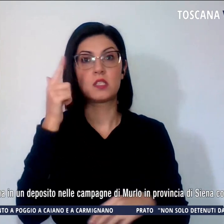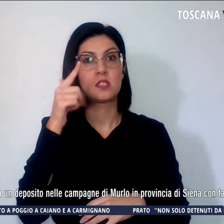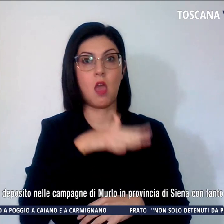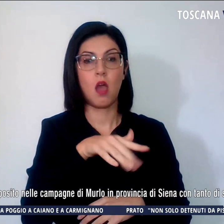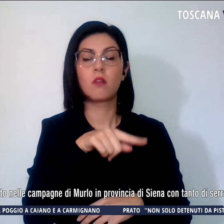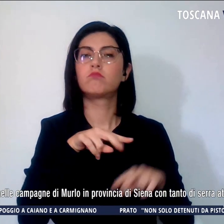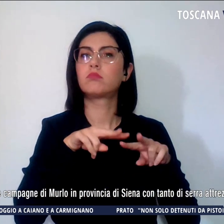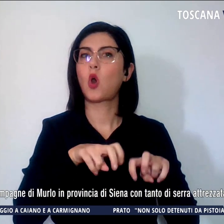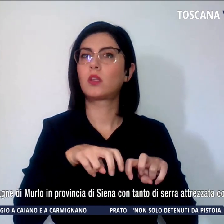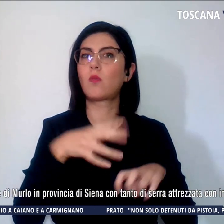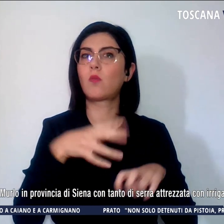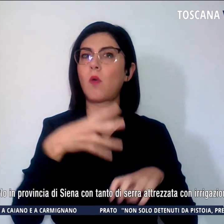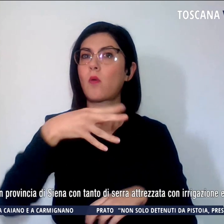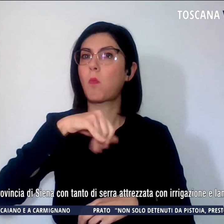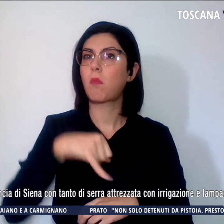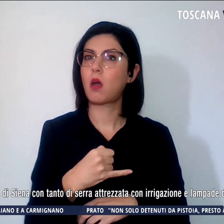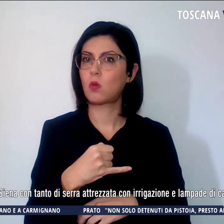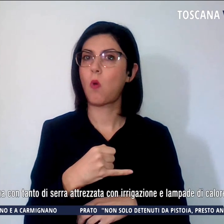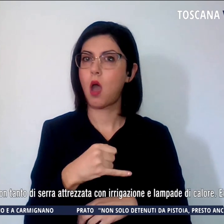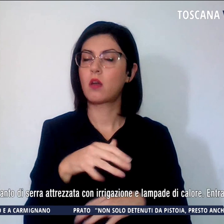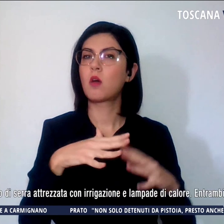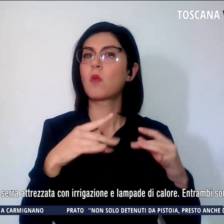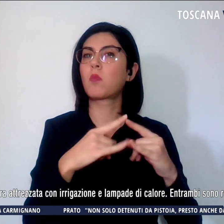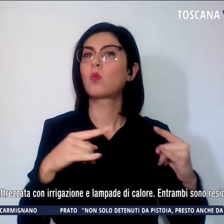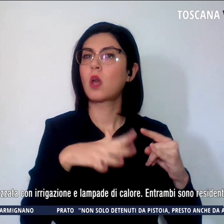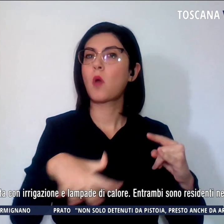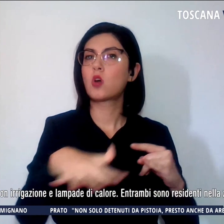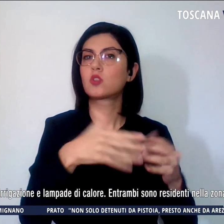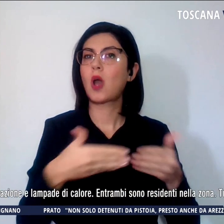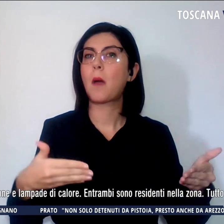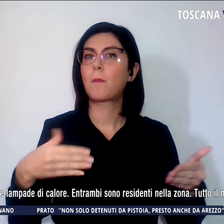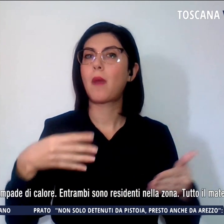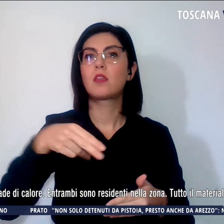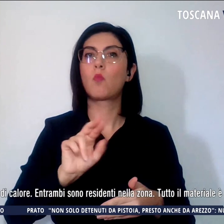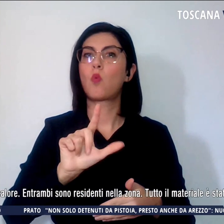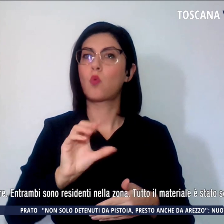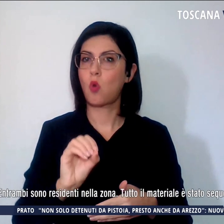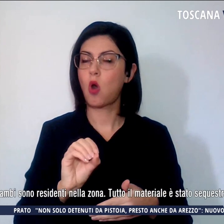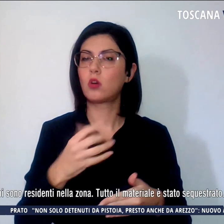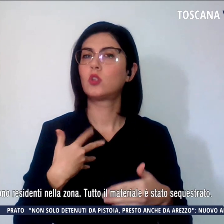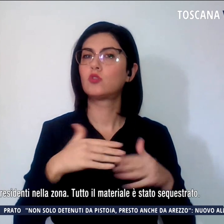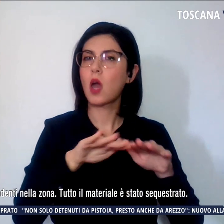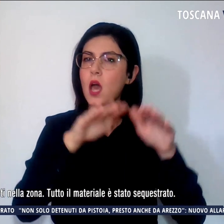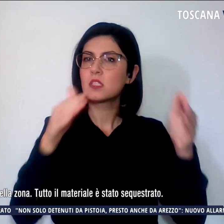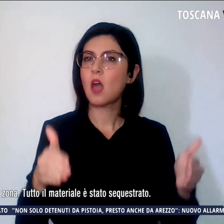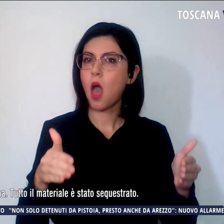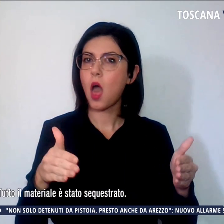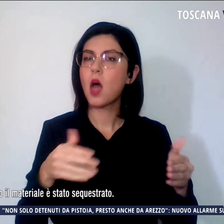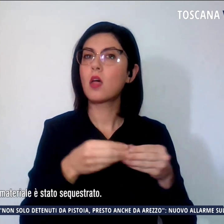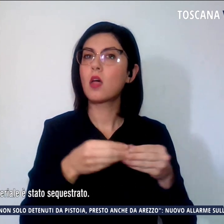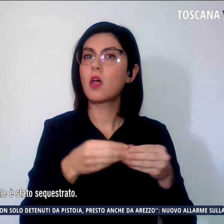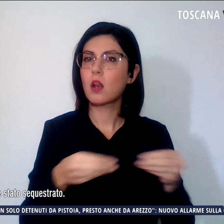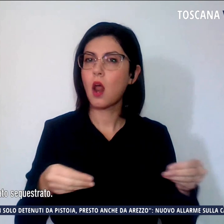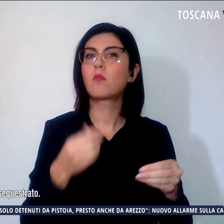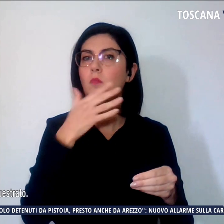in un deposito nelle campagne di Murlo con tanto di serra attrezzata con irrigazione e